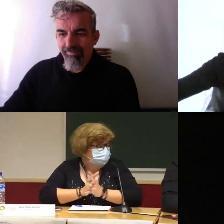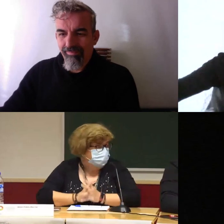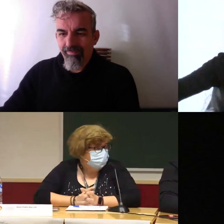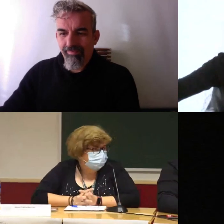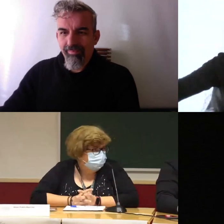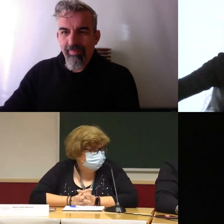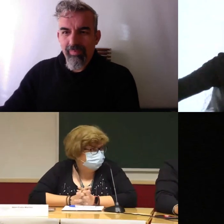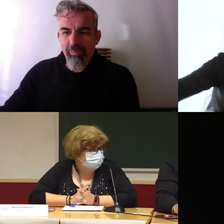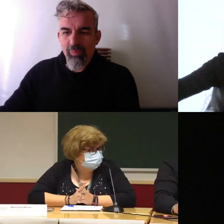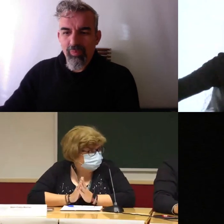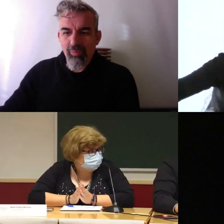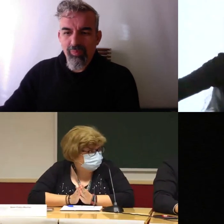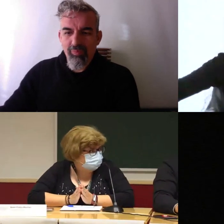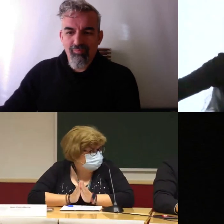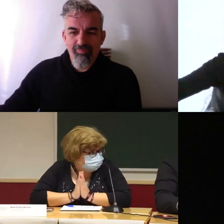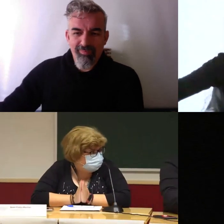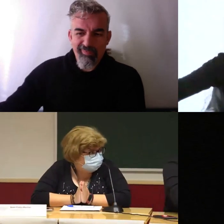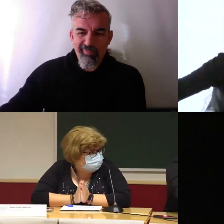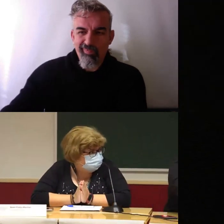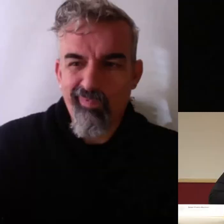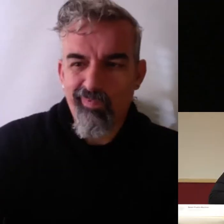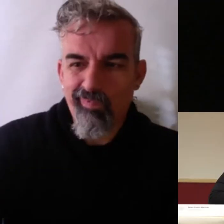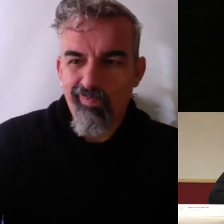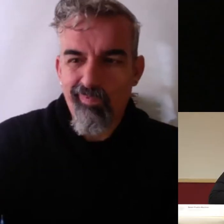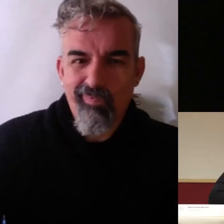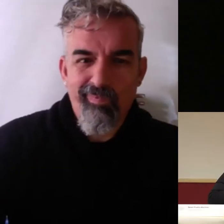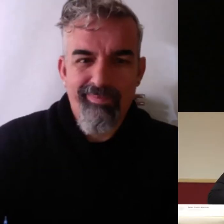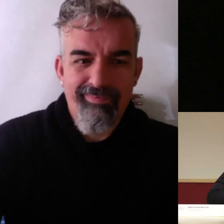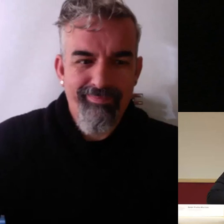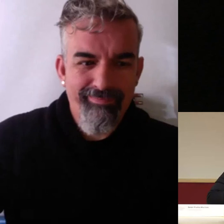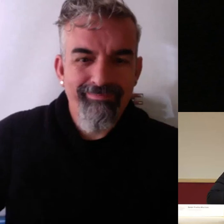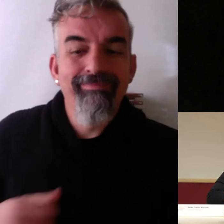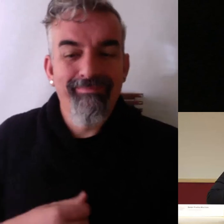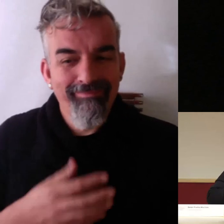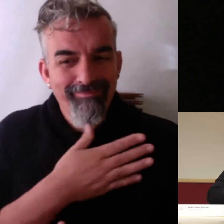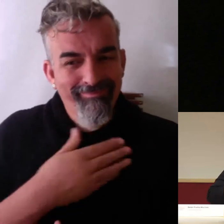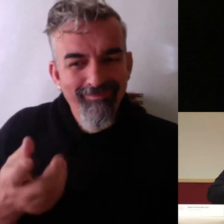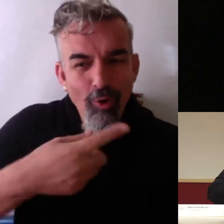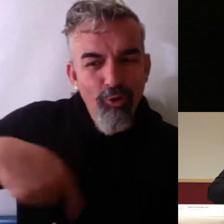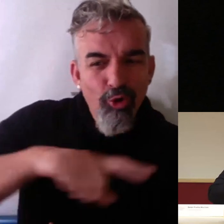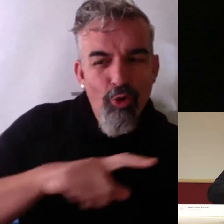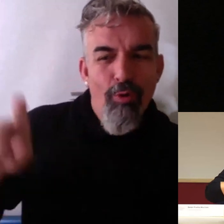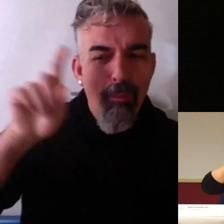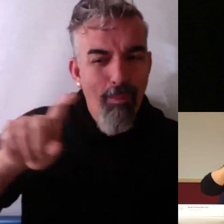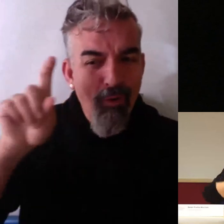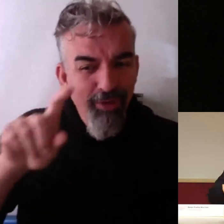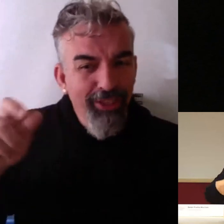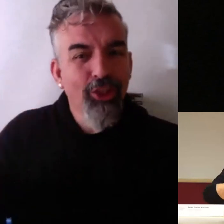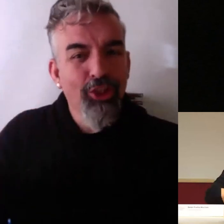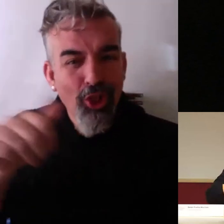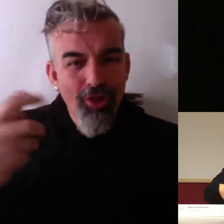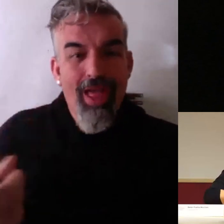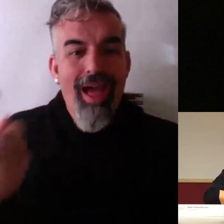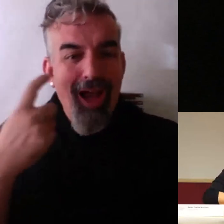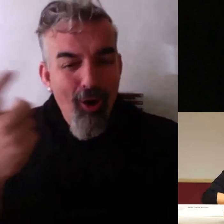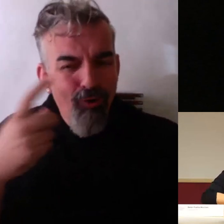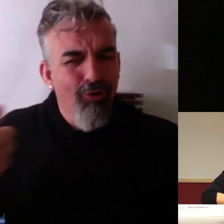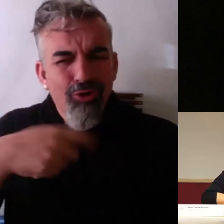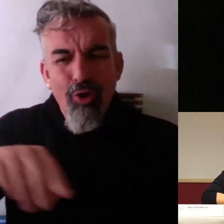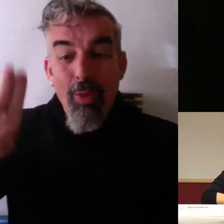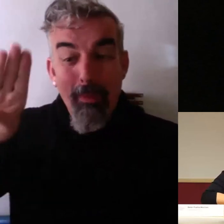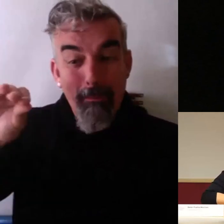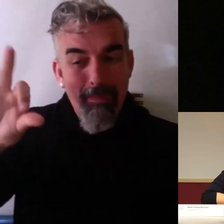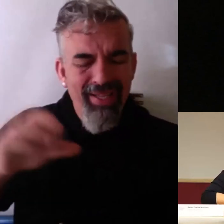quiero que se quede todo el mundo profesores alumnos PAS es muy igual toda la